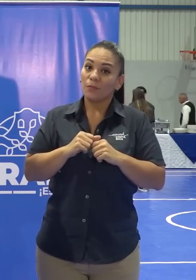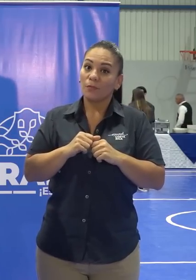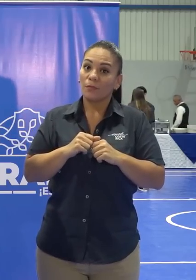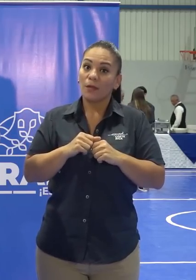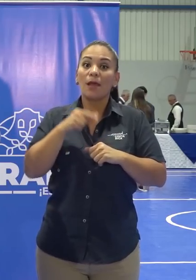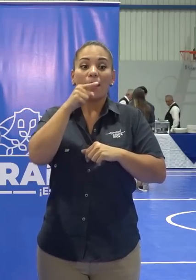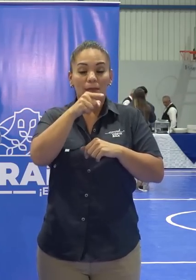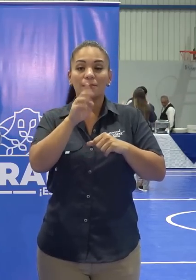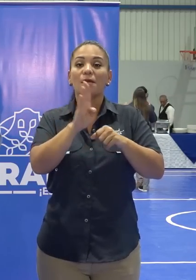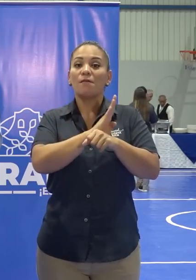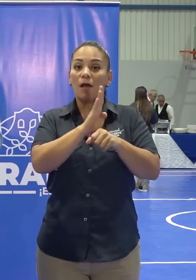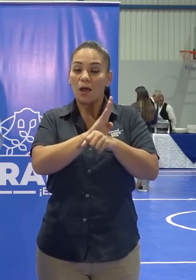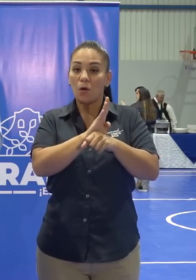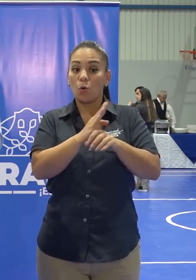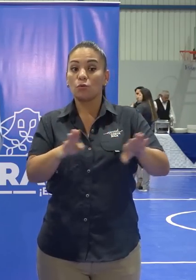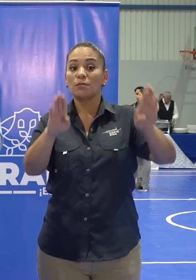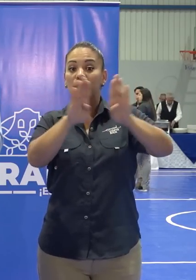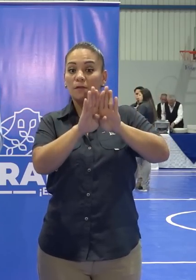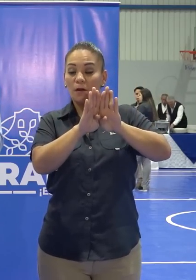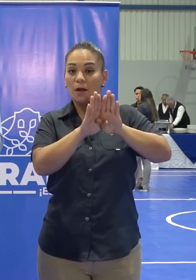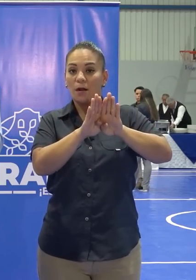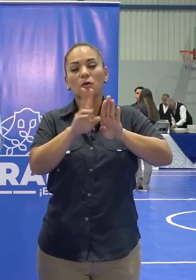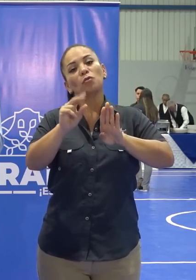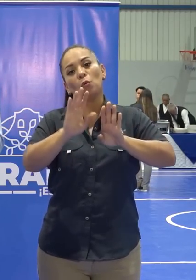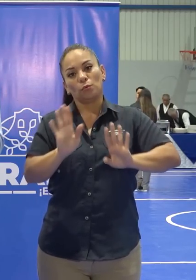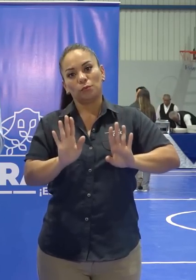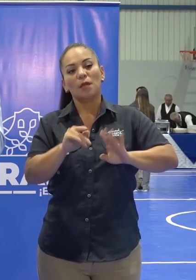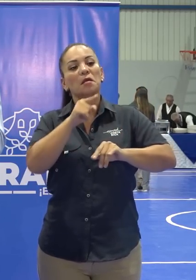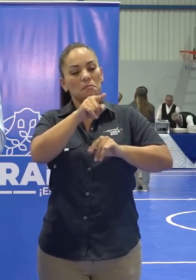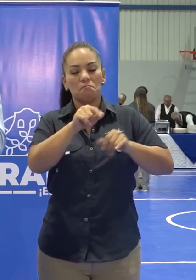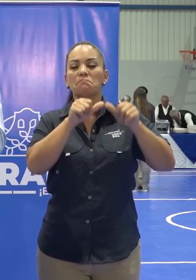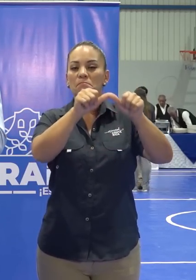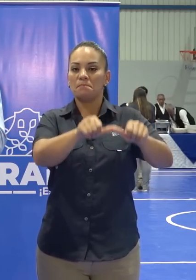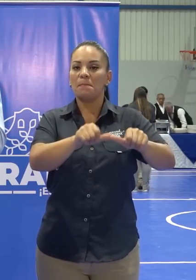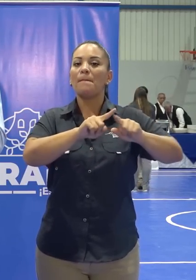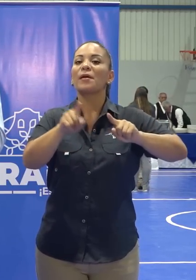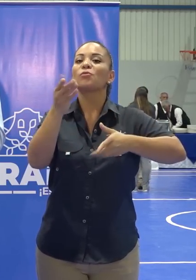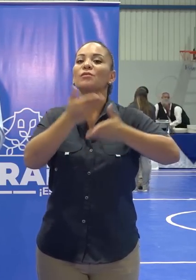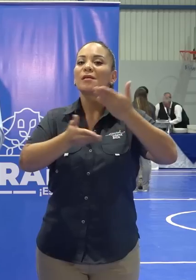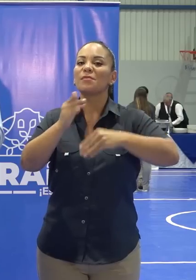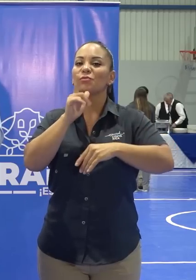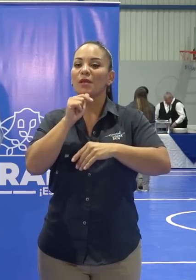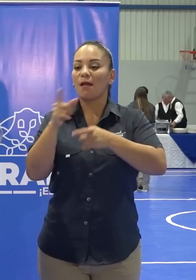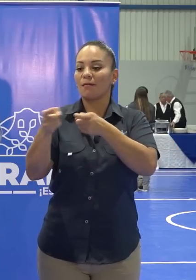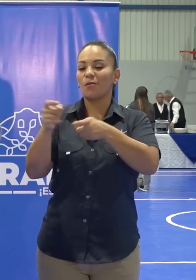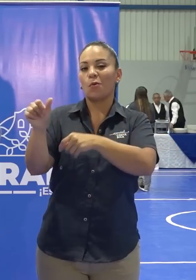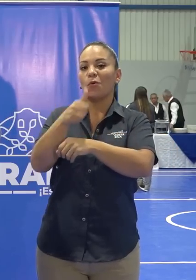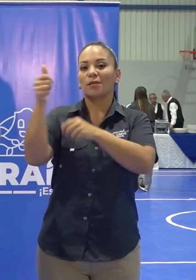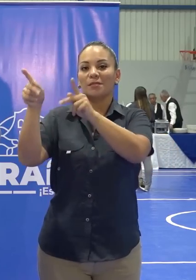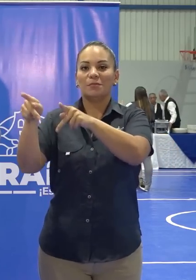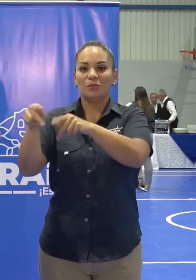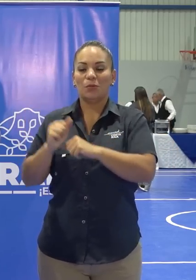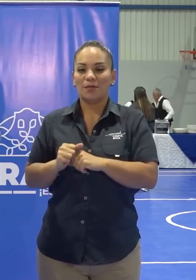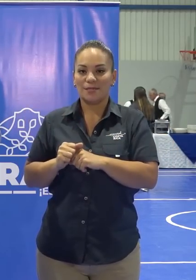ese banco, simplemente va a continuar con sus servicios en manos de otra gente, lo que nos permitiría